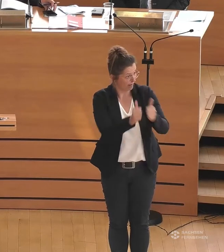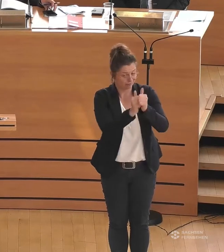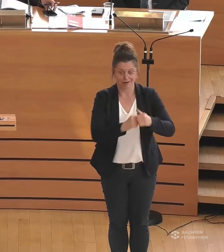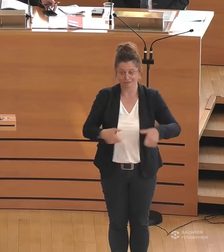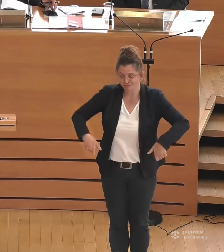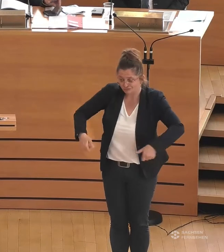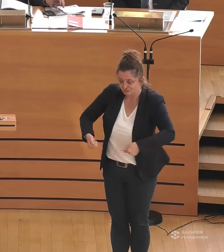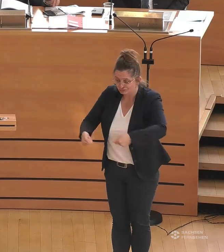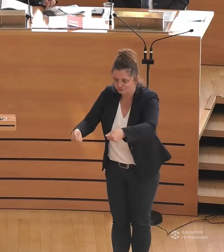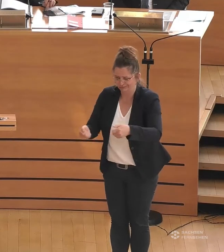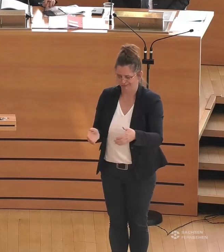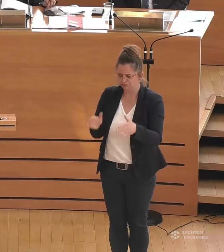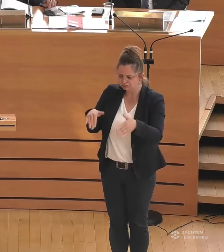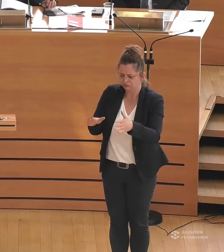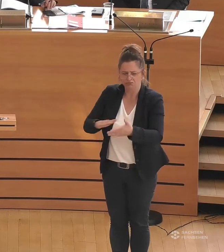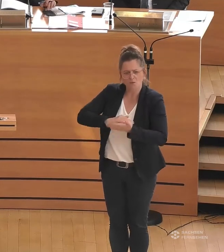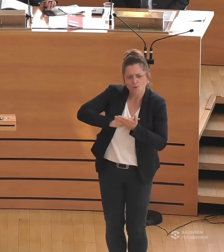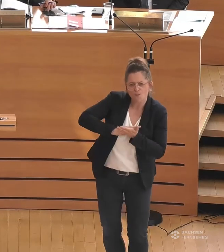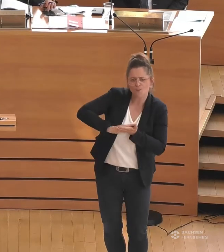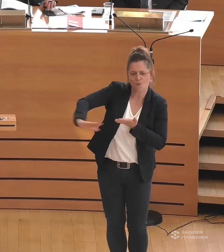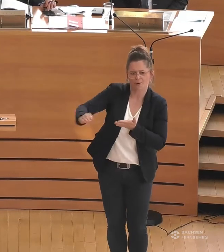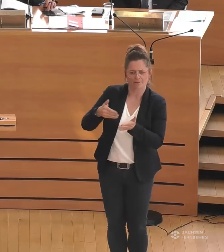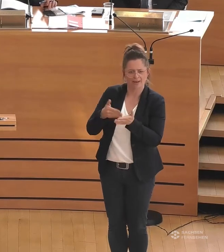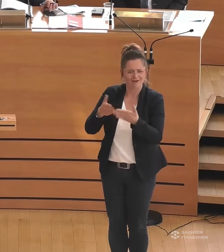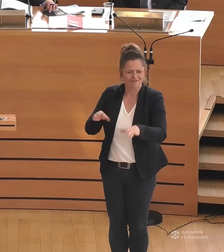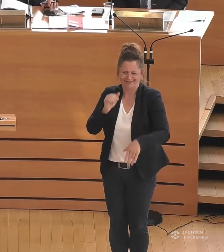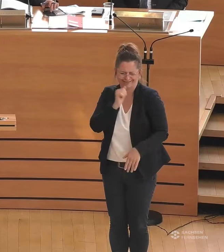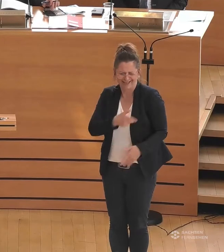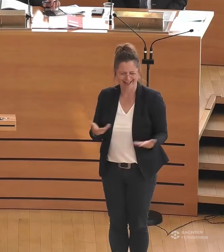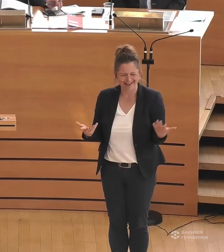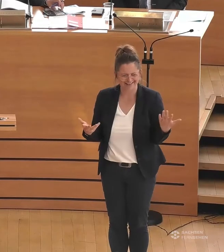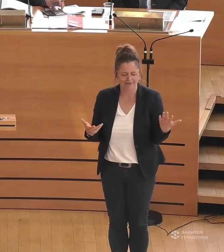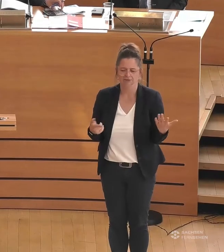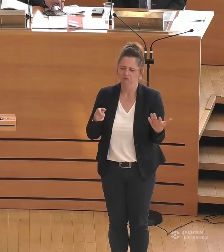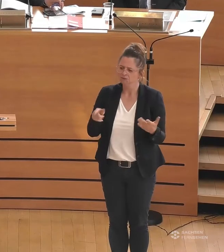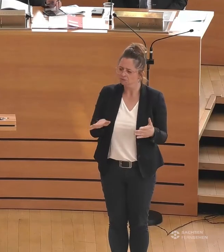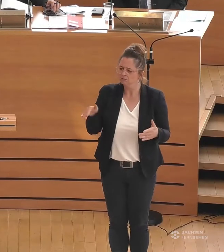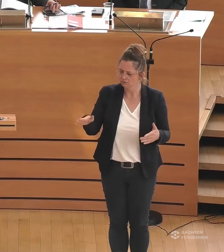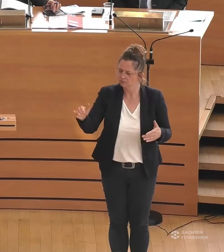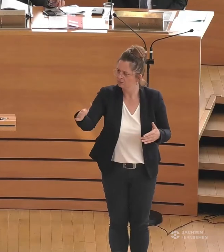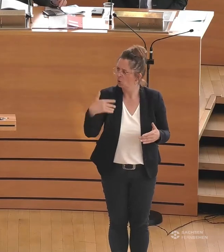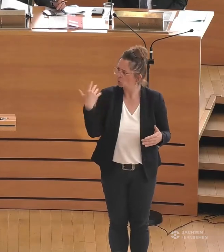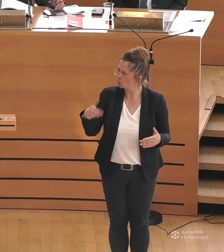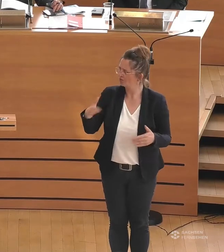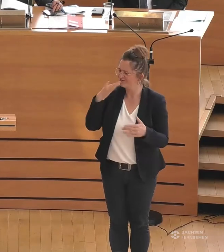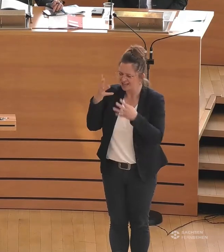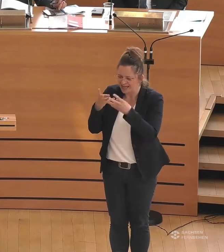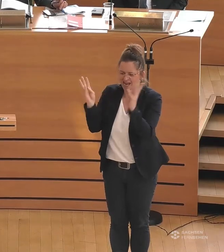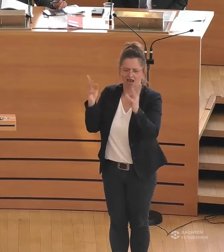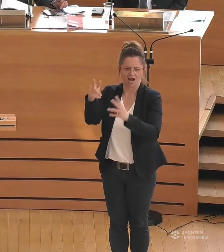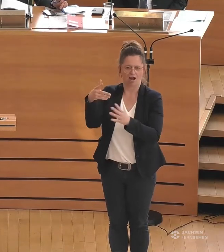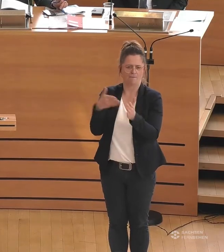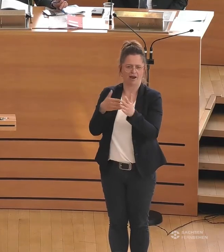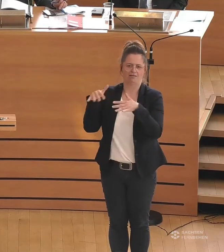Gehweg war wirklich nicht eben und barrierefrei. Also es hat fast mehr Barrieren jetzt aus meinem Blick aufgeworfen, als es vielleicht